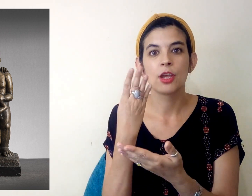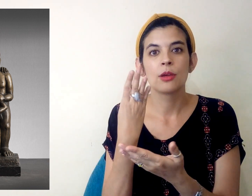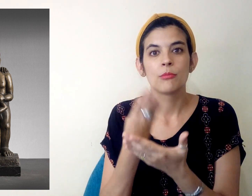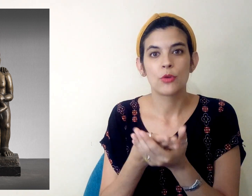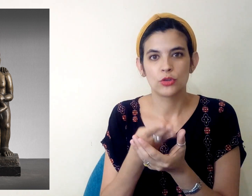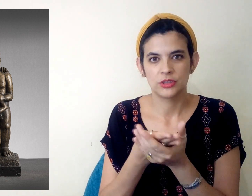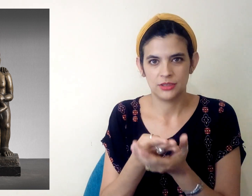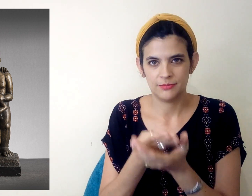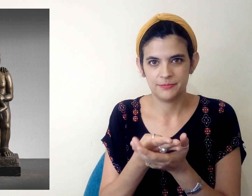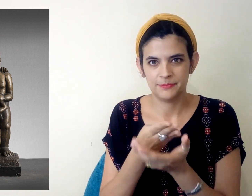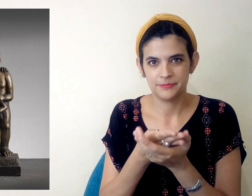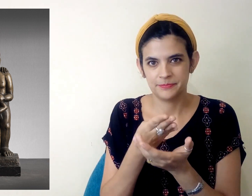Bronce.